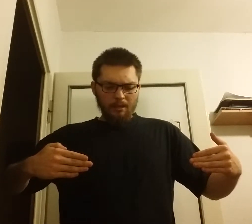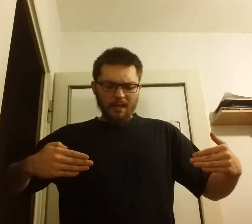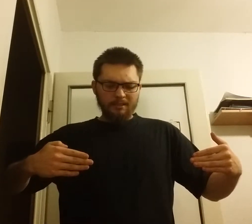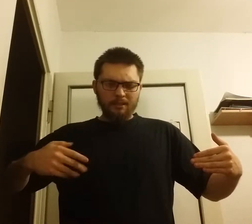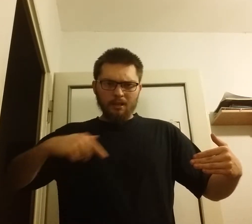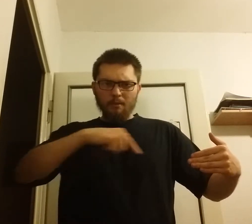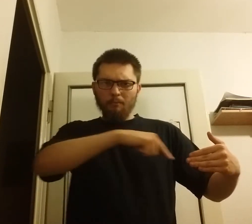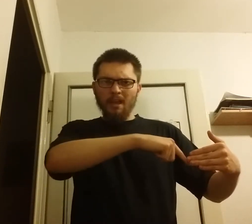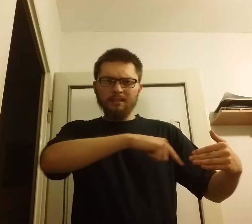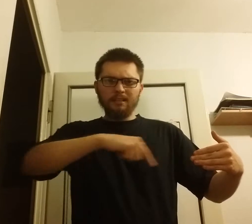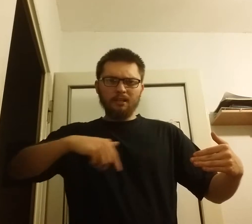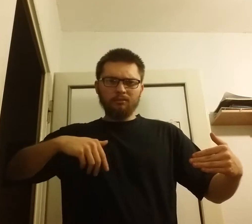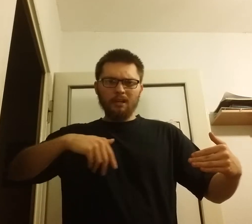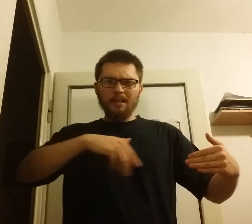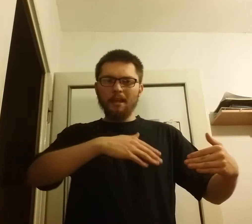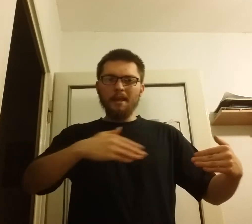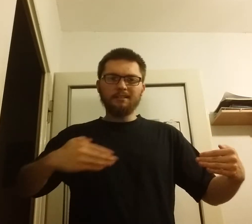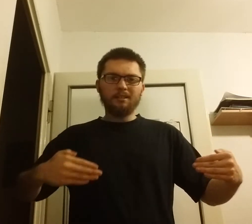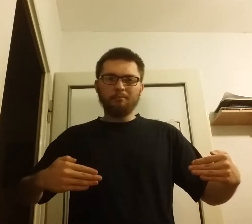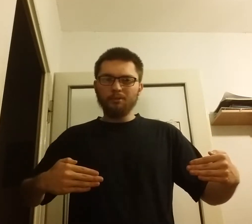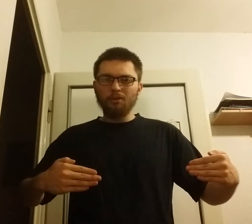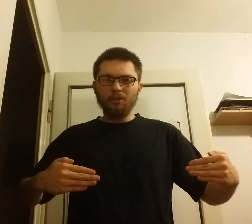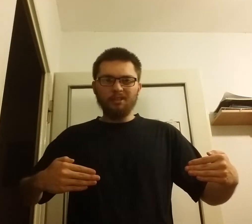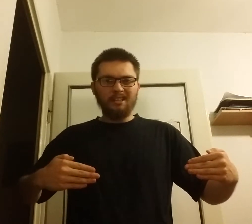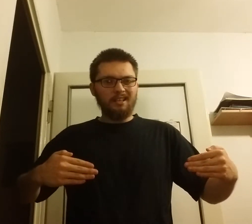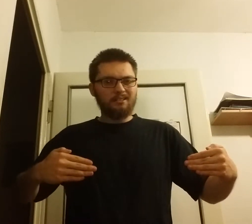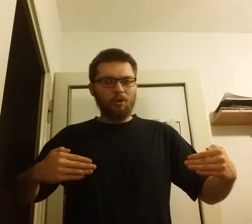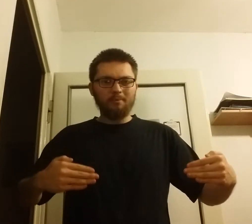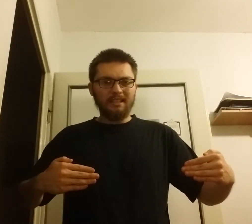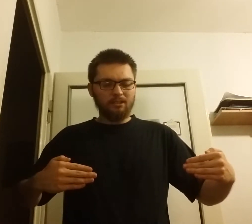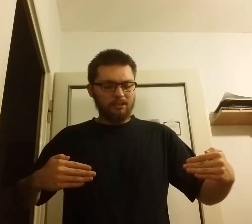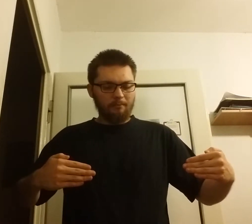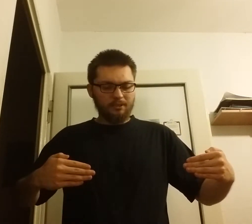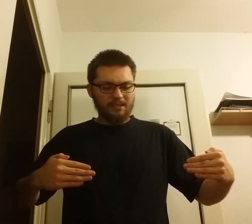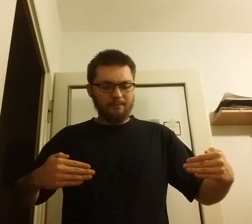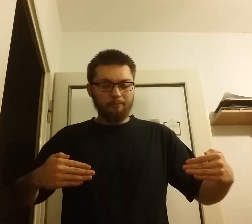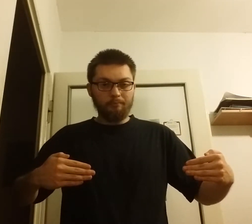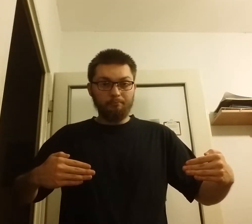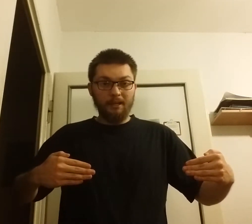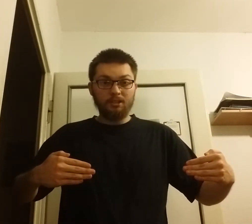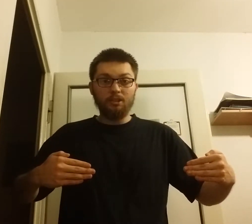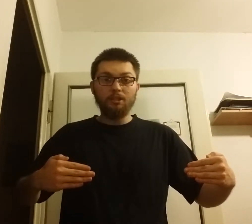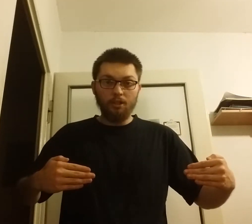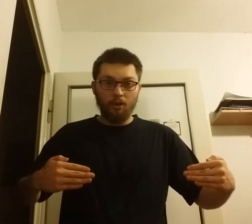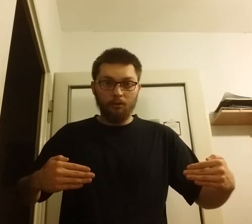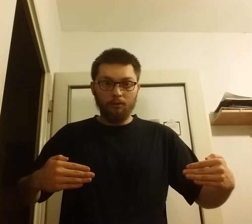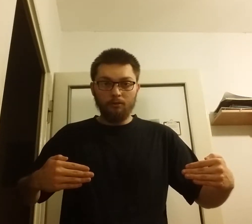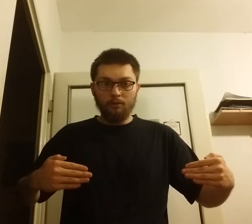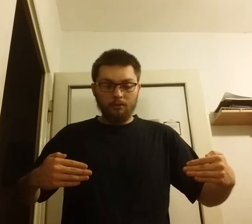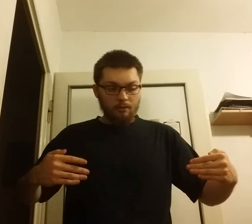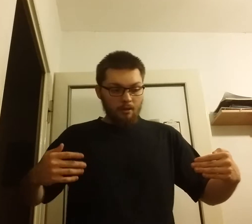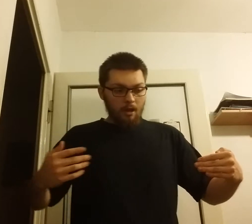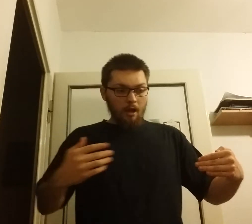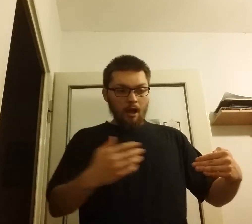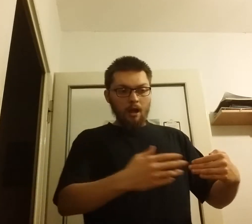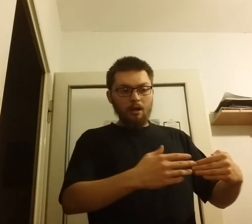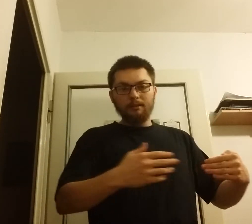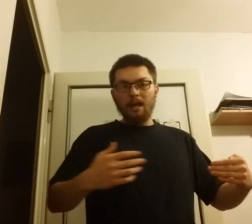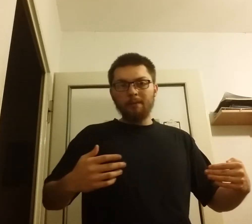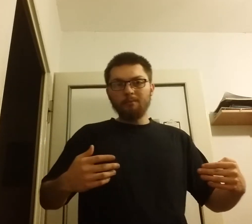Jest miejsce, które nie jest bronione, nie jest obsadzone przez praktycznie nikogo. A tam